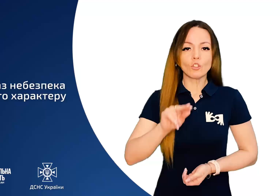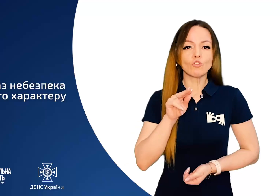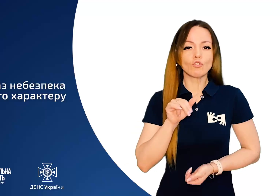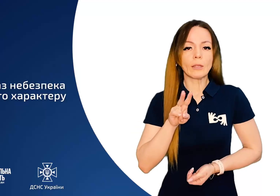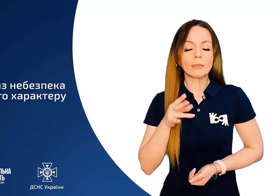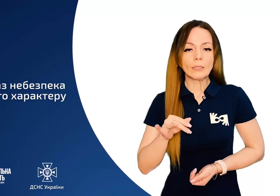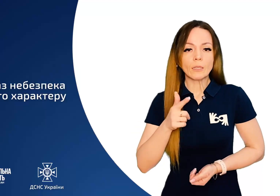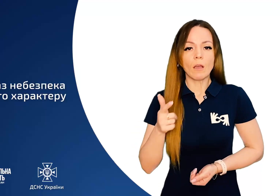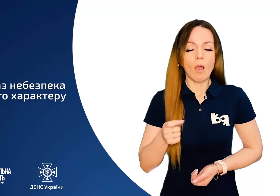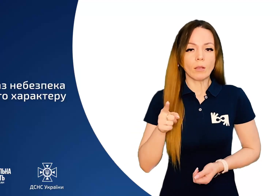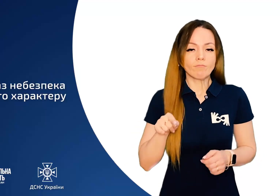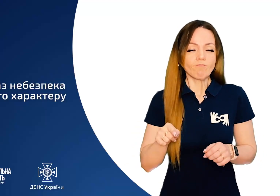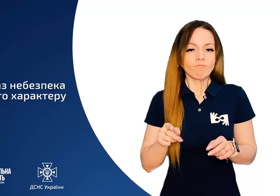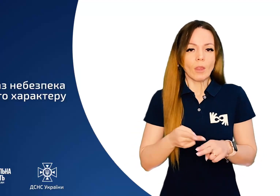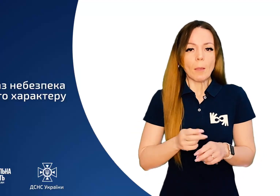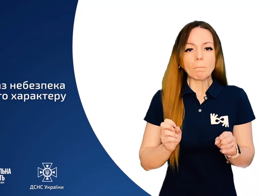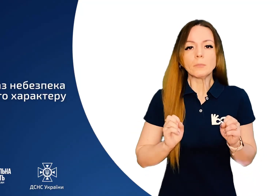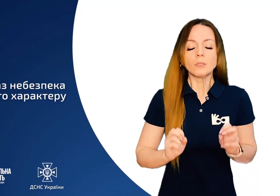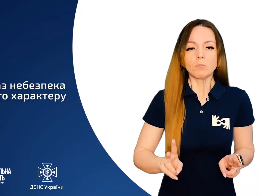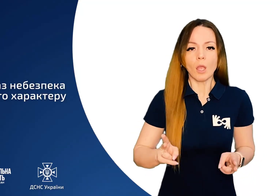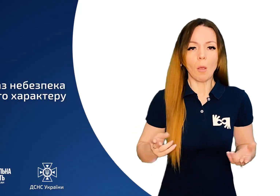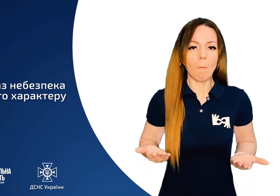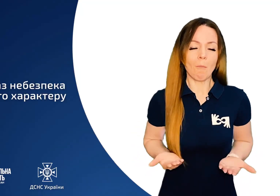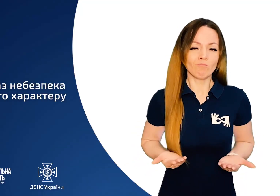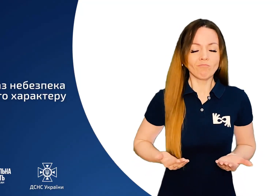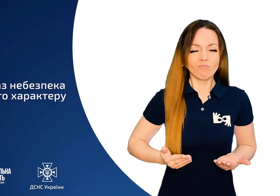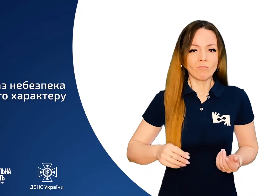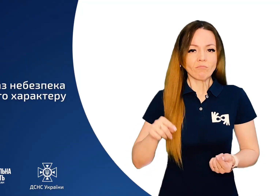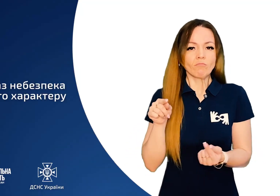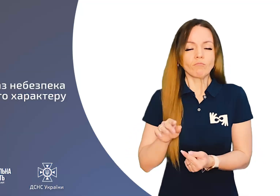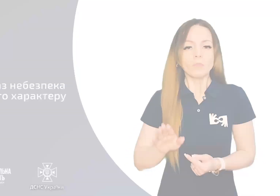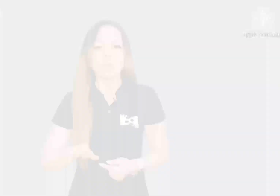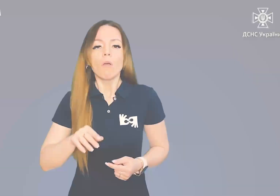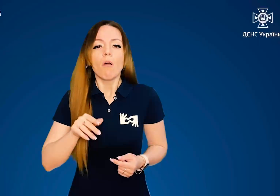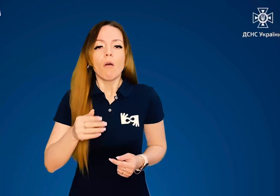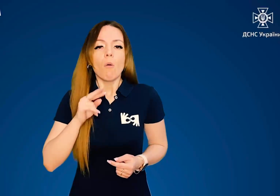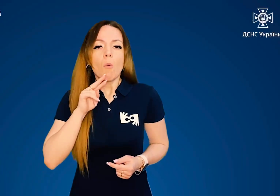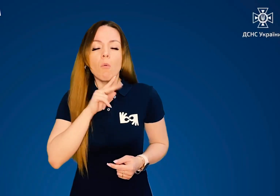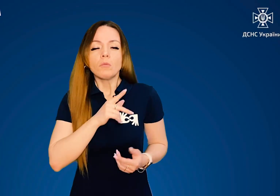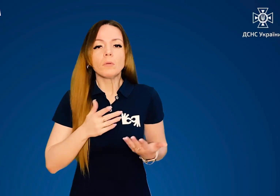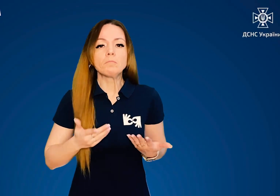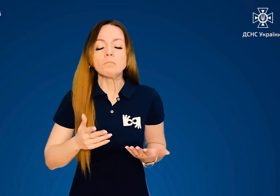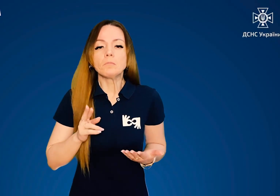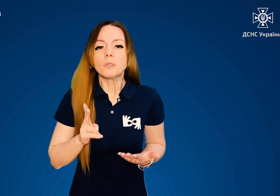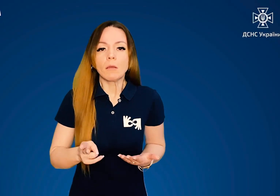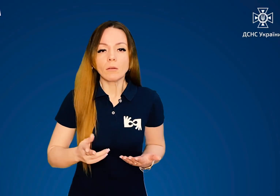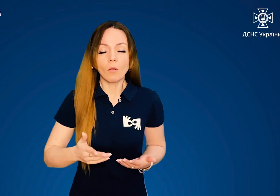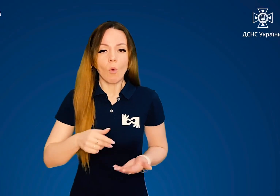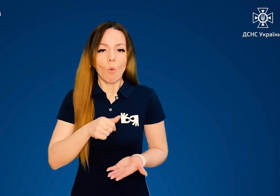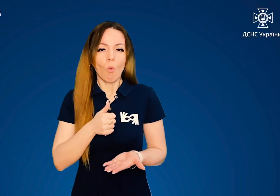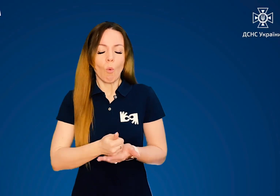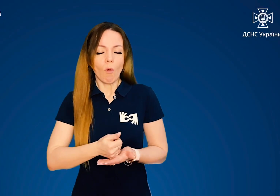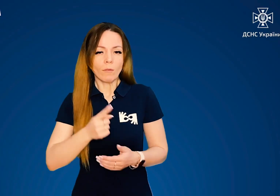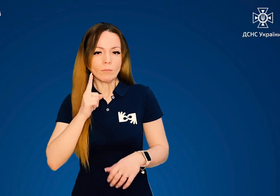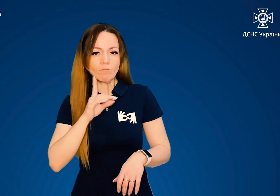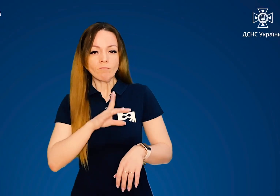Чадний газ як небезпека побутового характеру Симптоми отруєння Головним